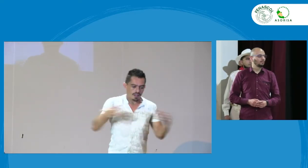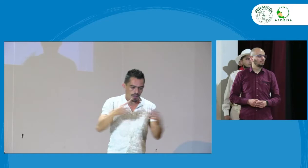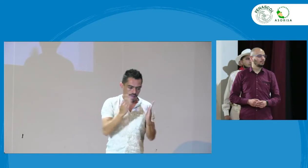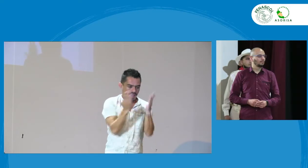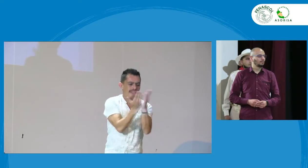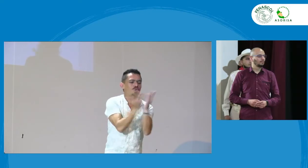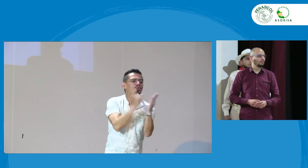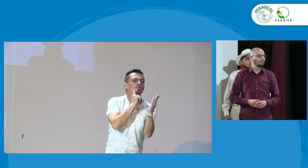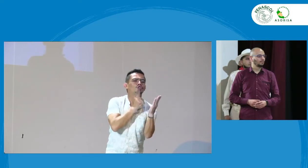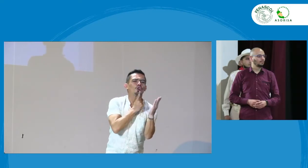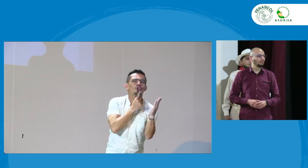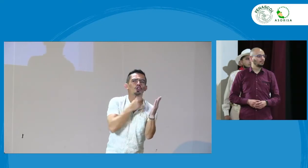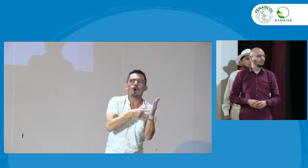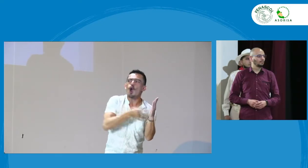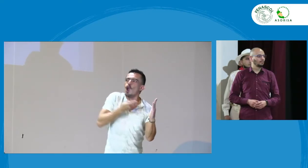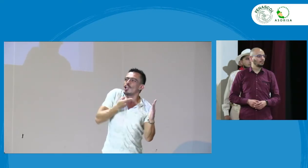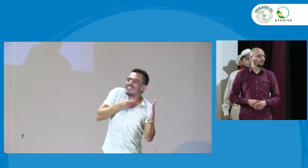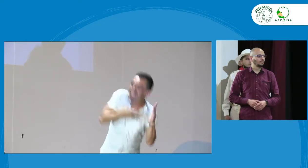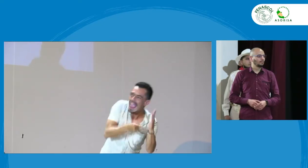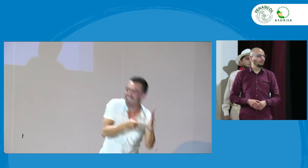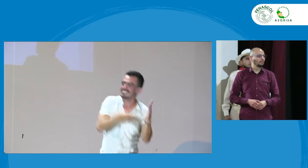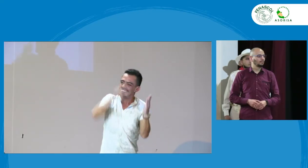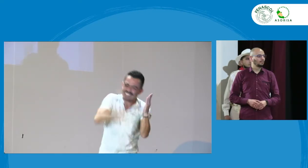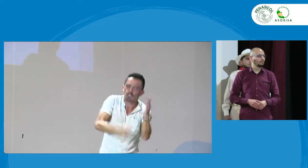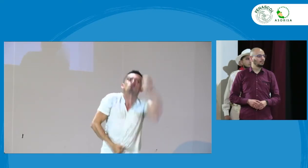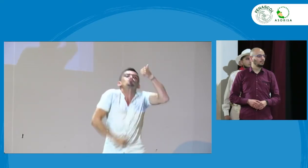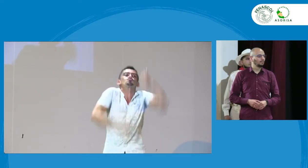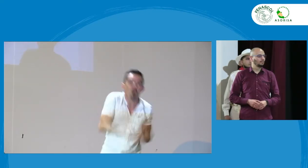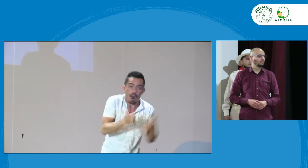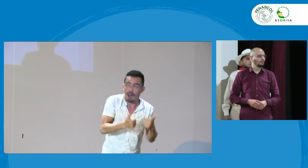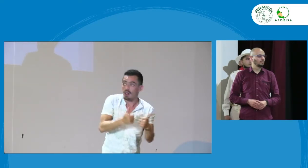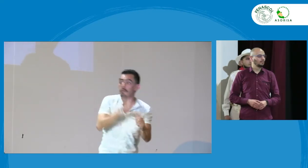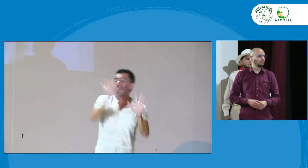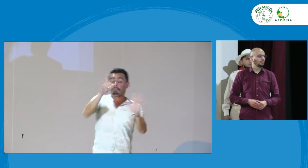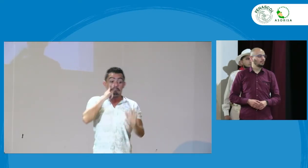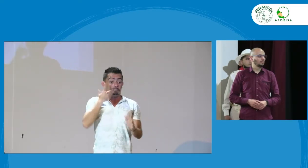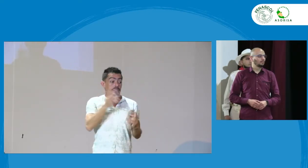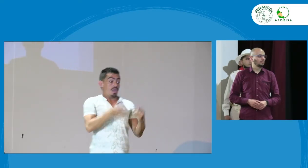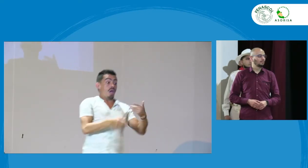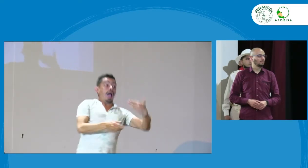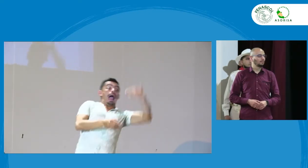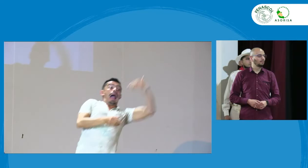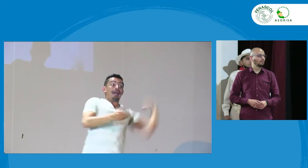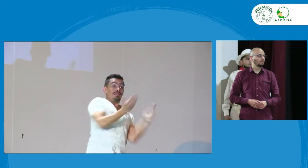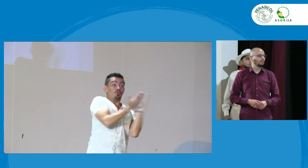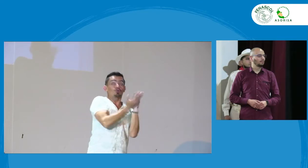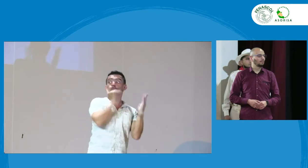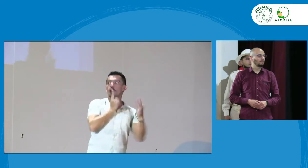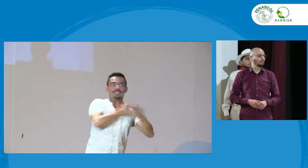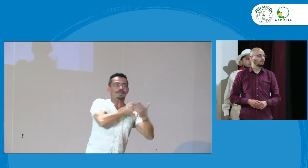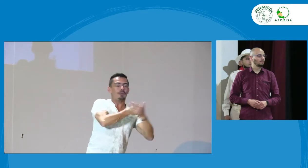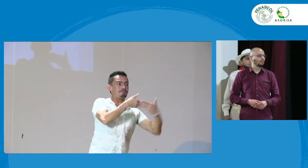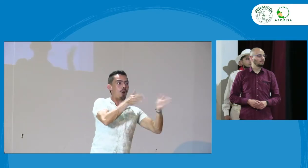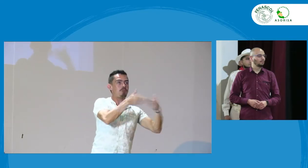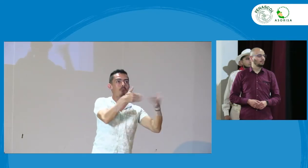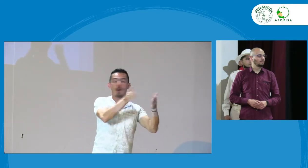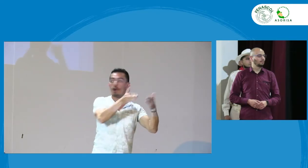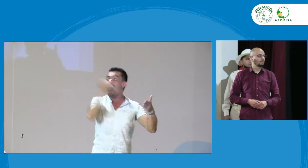esta reflexión es lo que me ha tenido bastante bastante pensativo sobre cuál es la propuesta de solución anteriormente